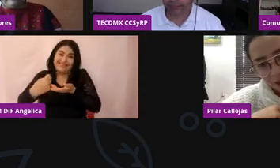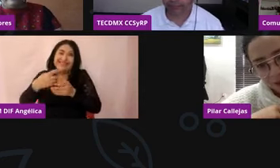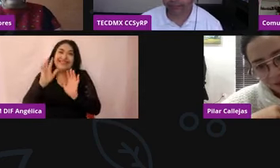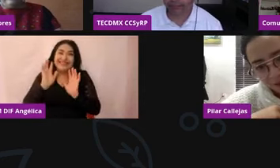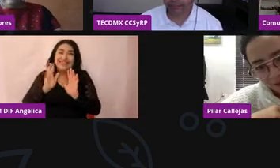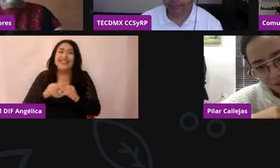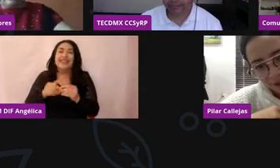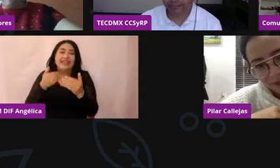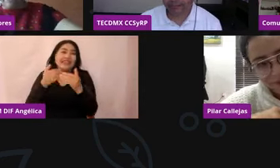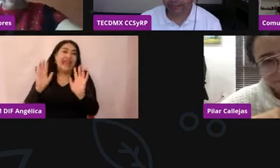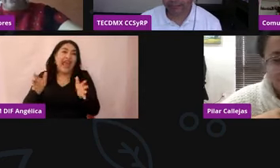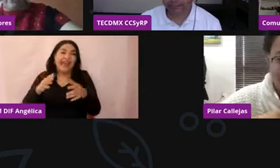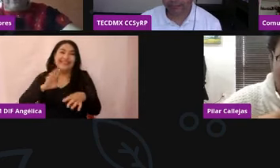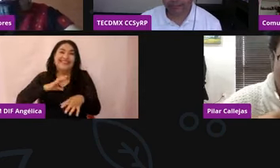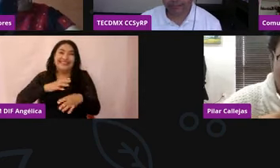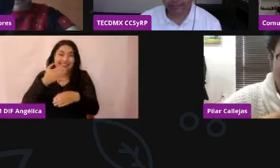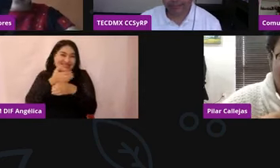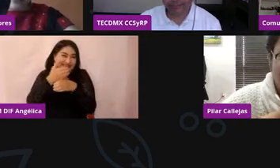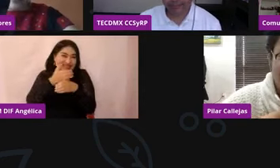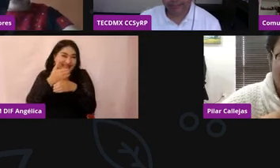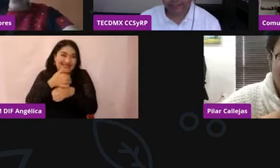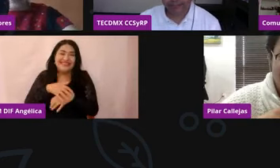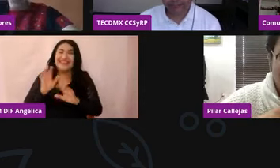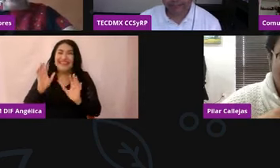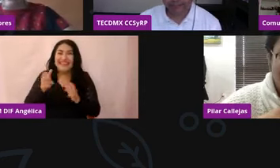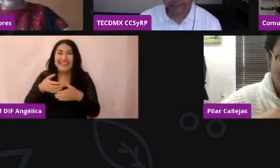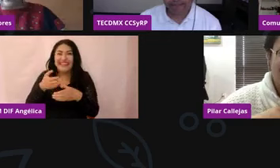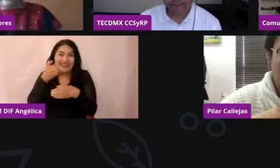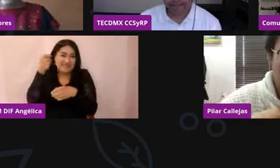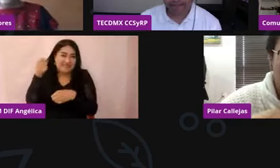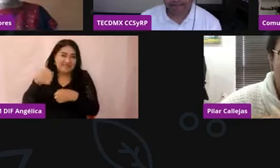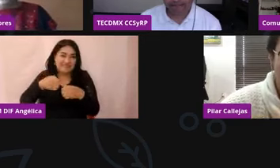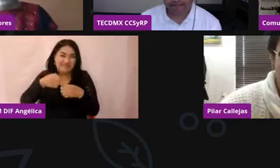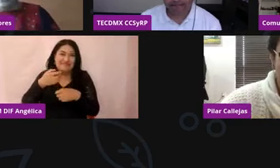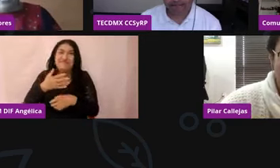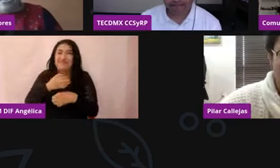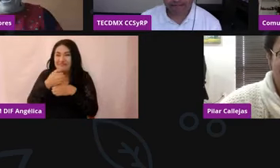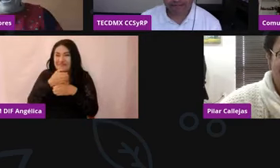ya me traje mi café. Ah, perfecto. Saludcita de la buena.